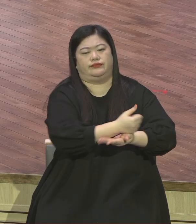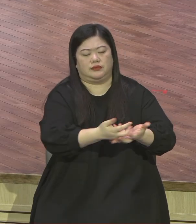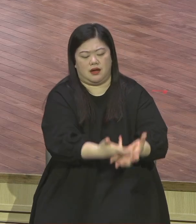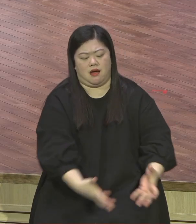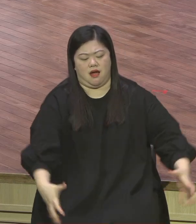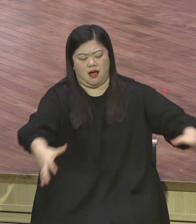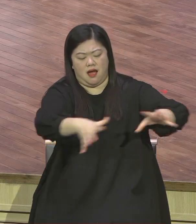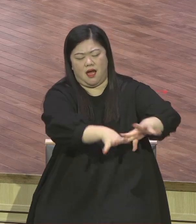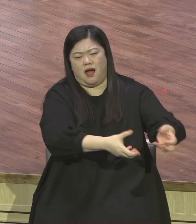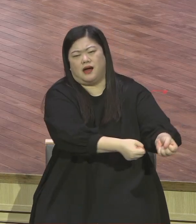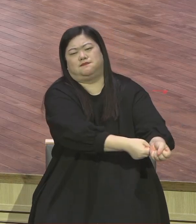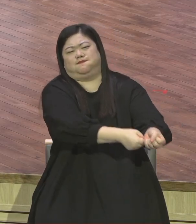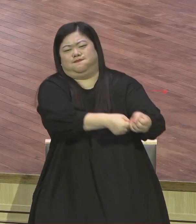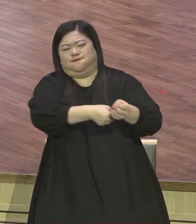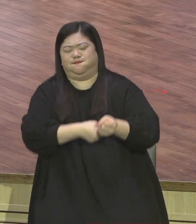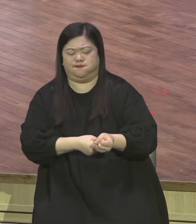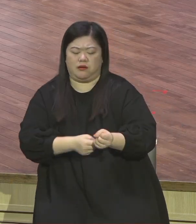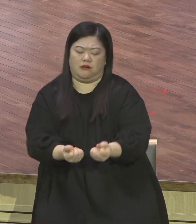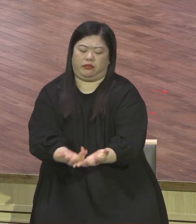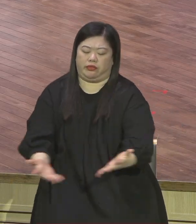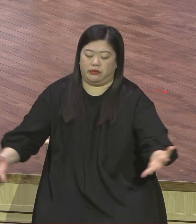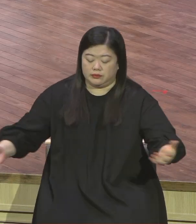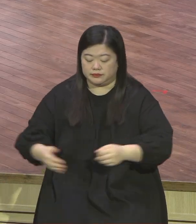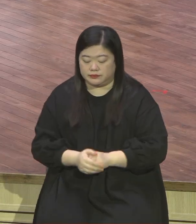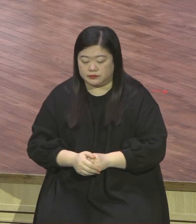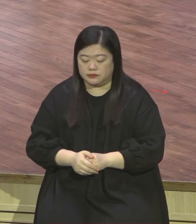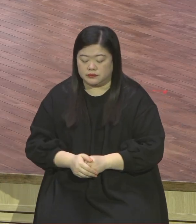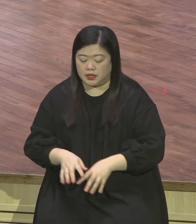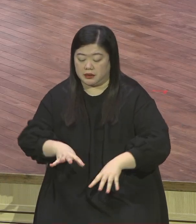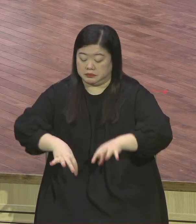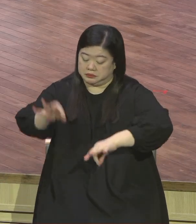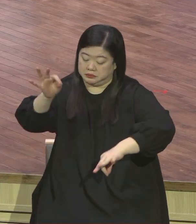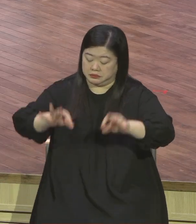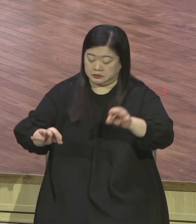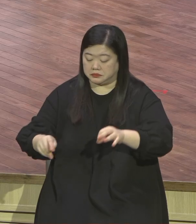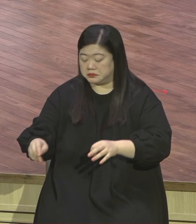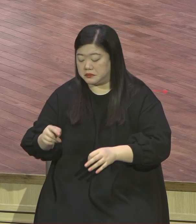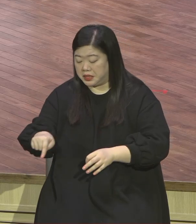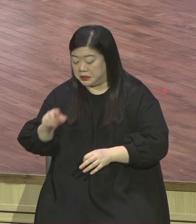끌어내고 앉아서 좋은 것은 거래에 담고 못된 것은 내버리는